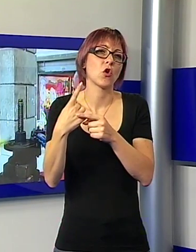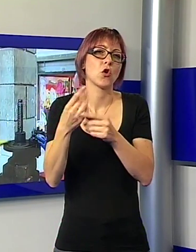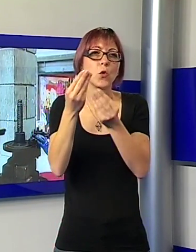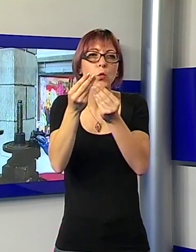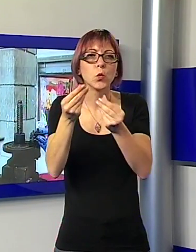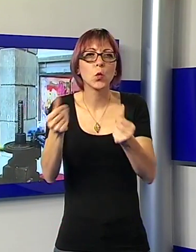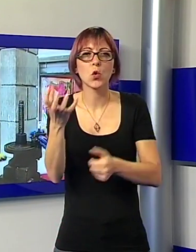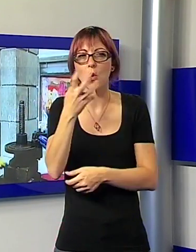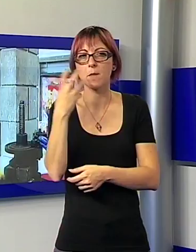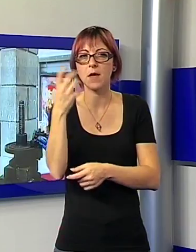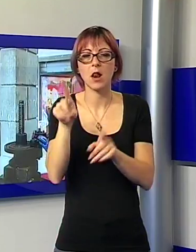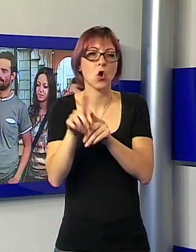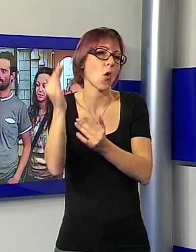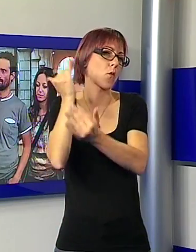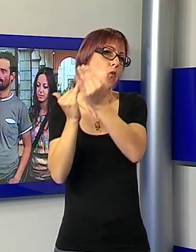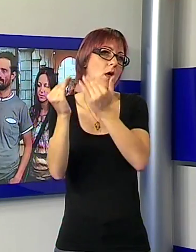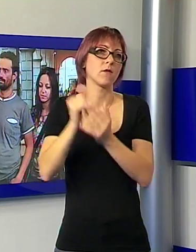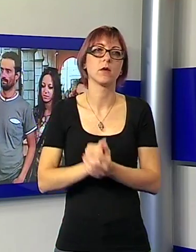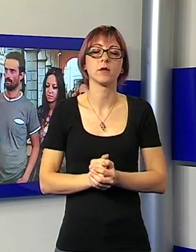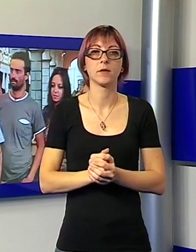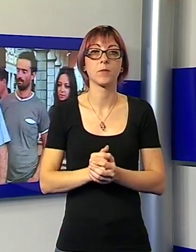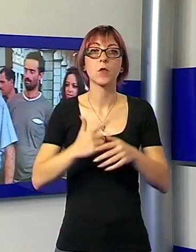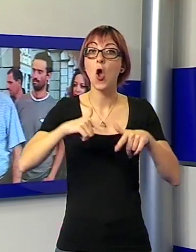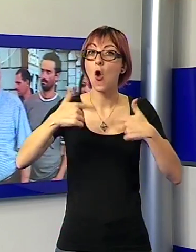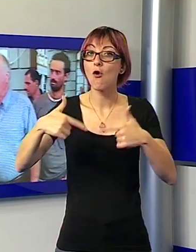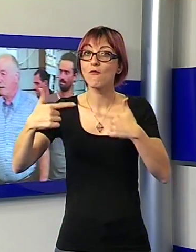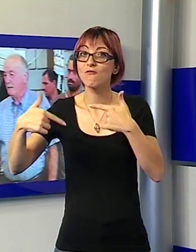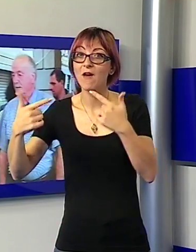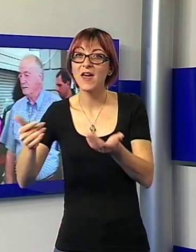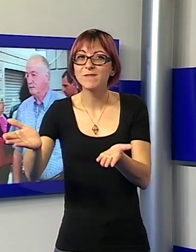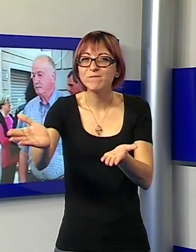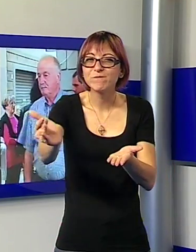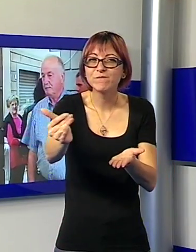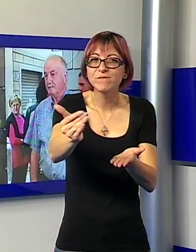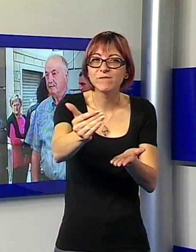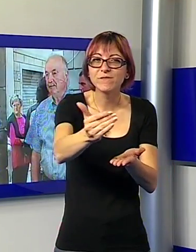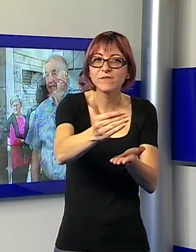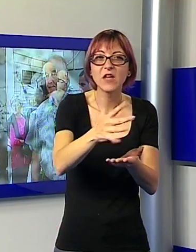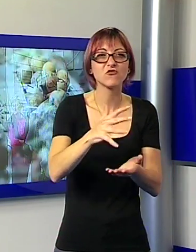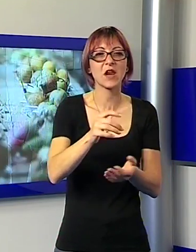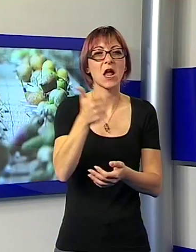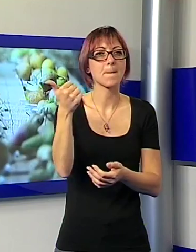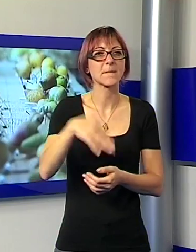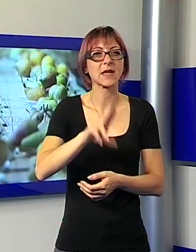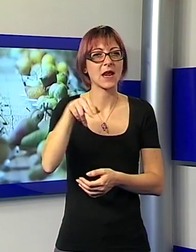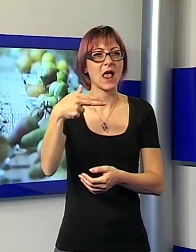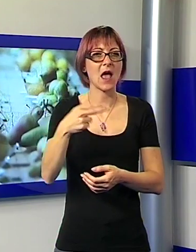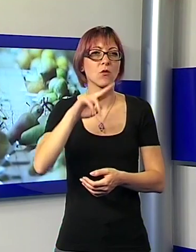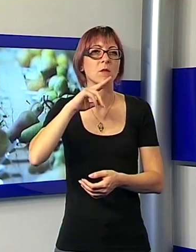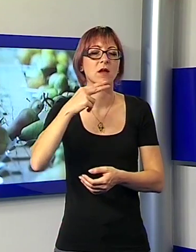una volta. Il ricavato delle offerte dell'iniziativa ha permesso di incassare quasi 1000 euro a favore dei terremotati.